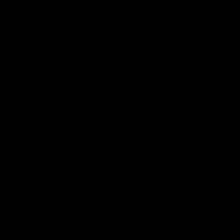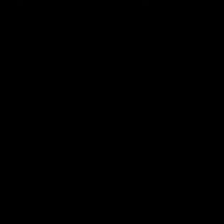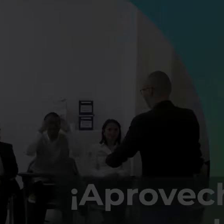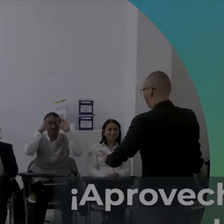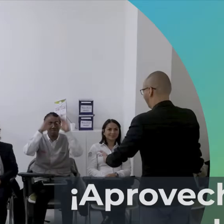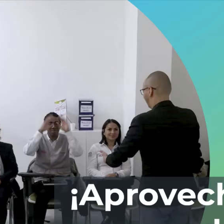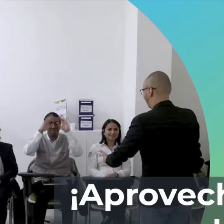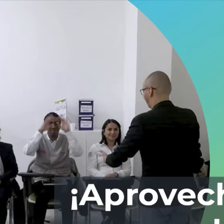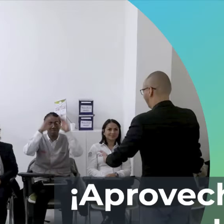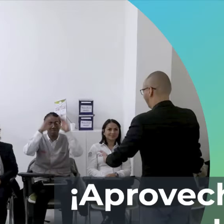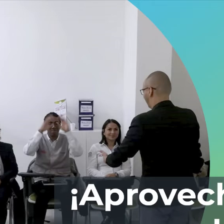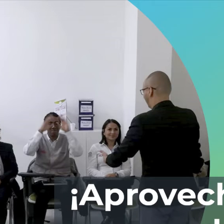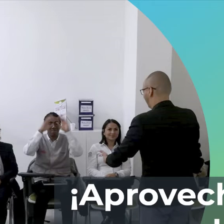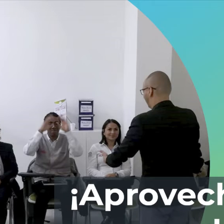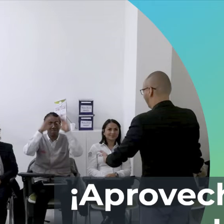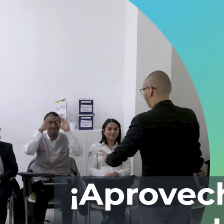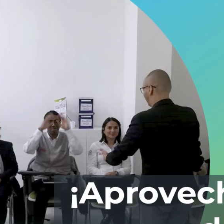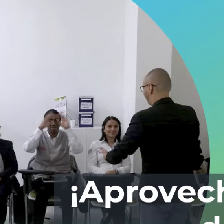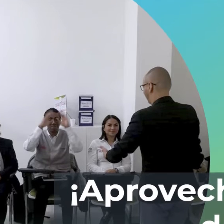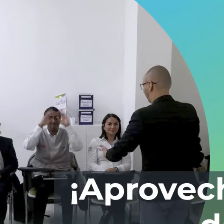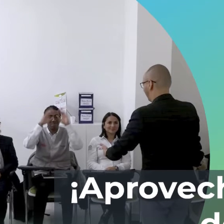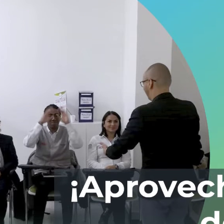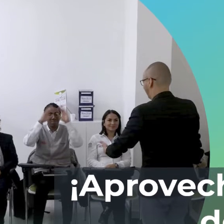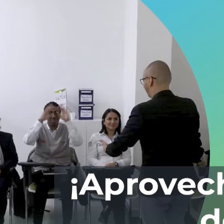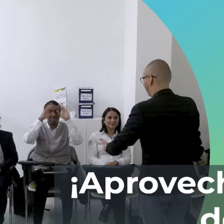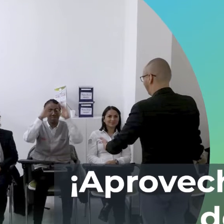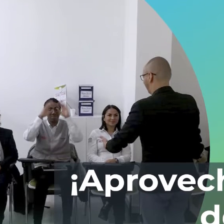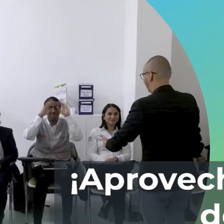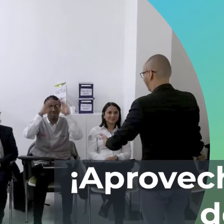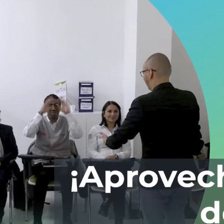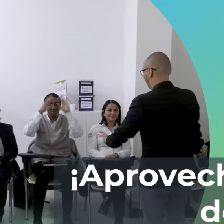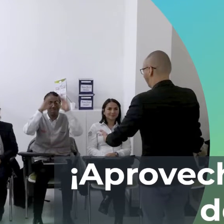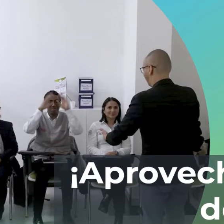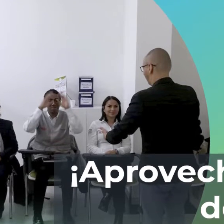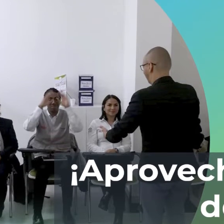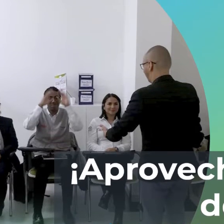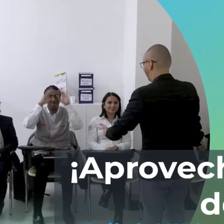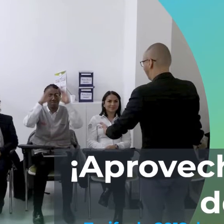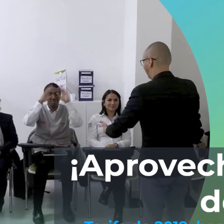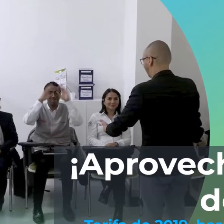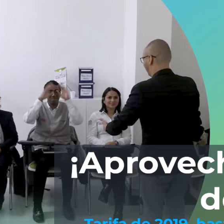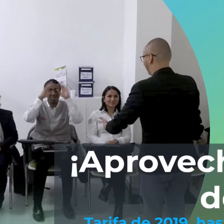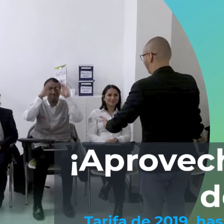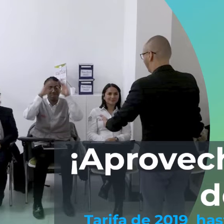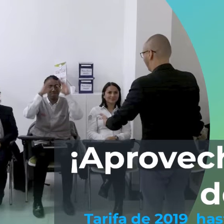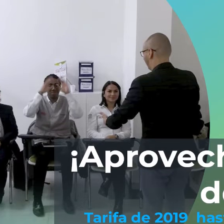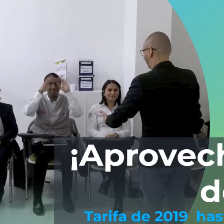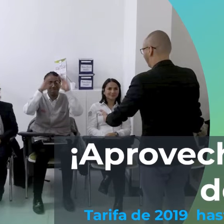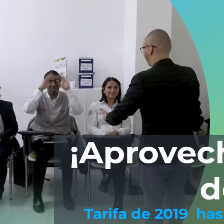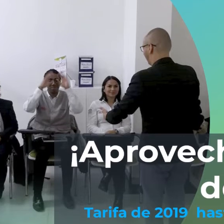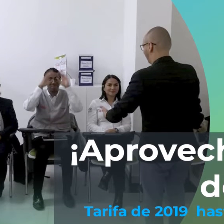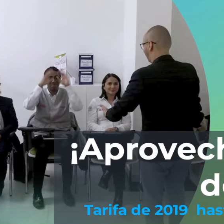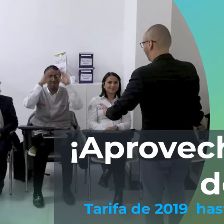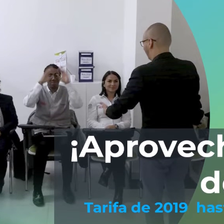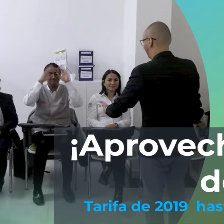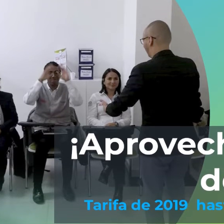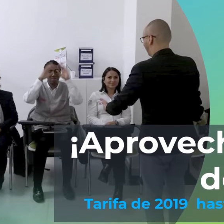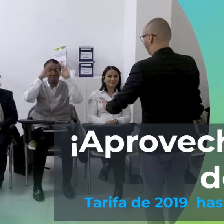¿Quieres aprender lengua de señas colombiana? FENASCOL ofrece una oportunidad única para iniciar el año 2020 con un curso